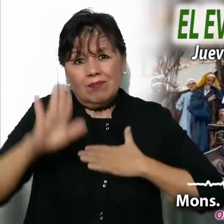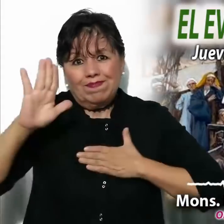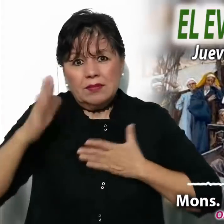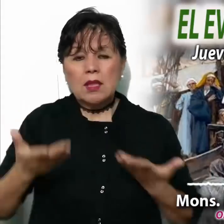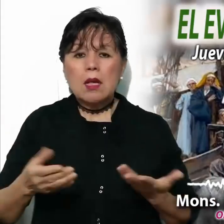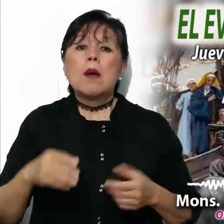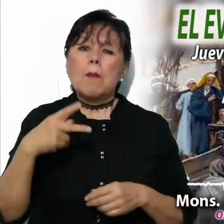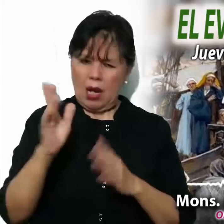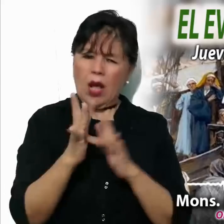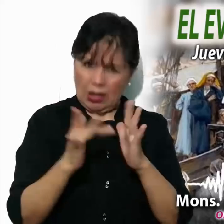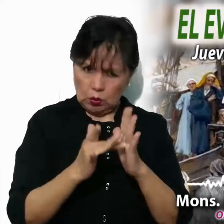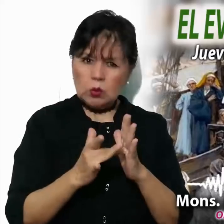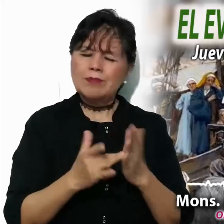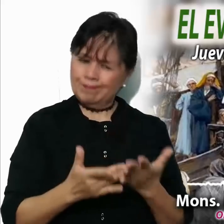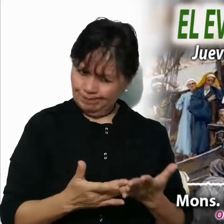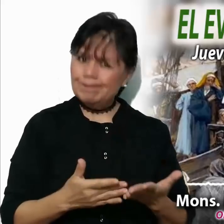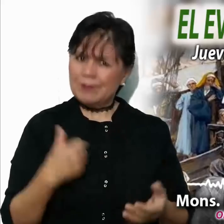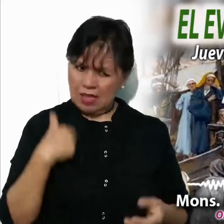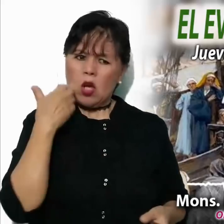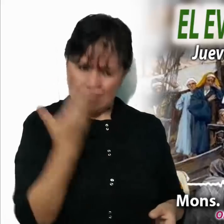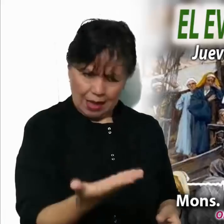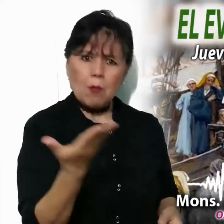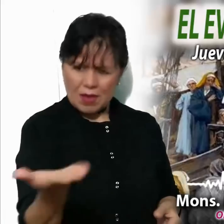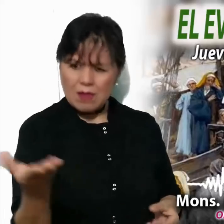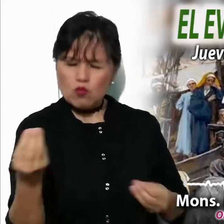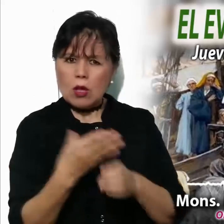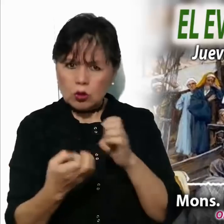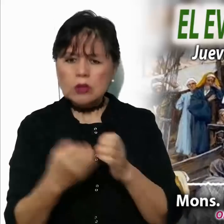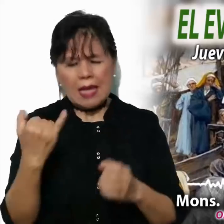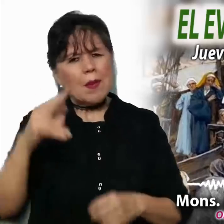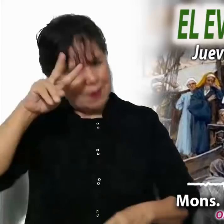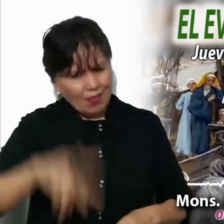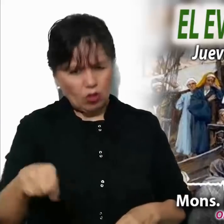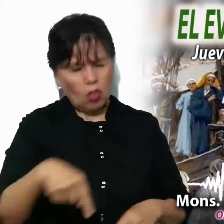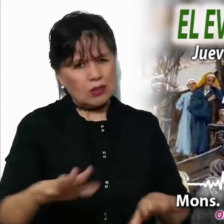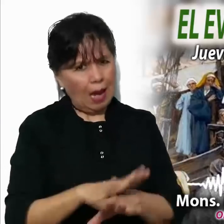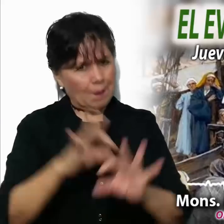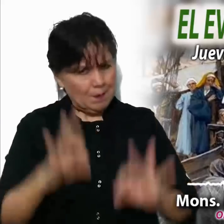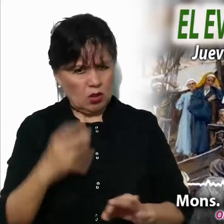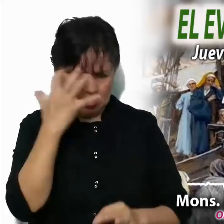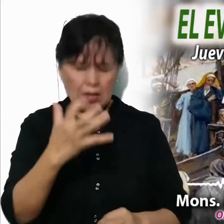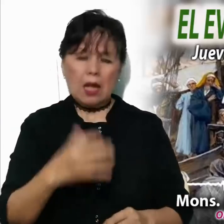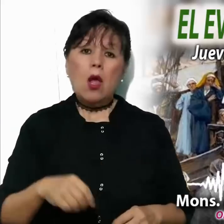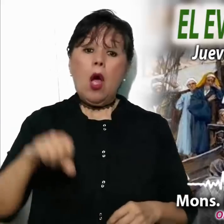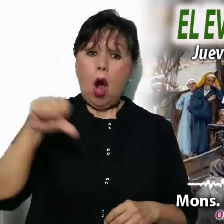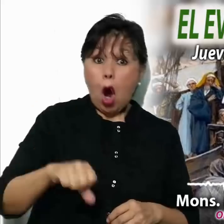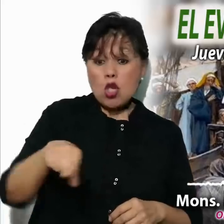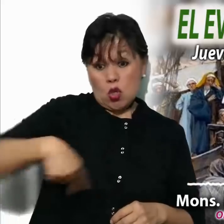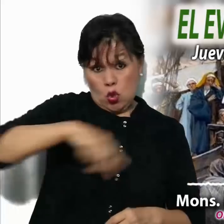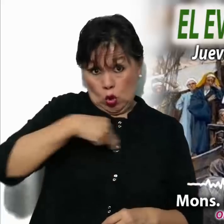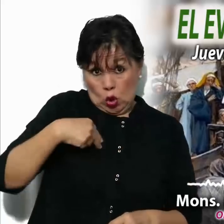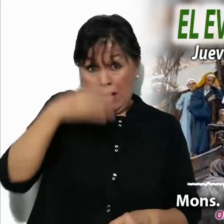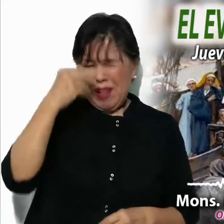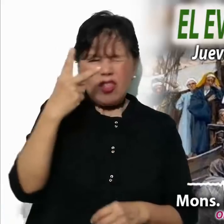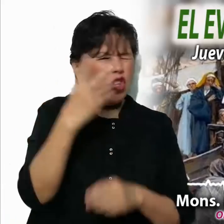Pide mucho más y exige una verdadera conversión. Hoy tenemos que aprender dos